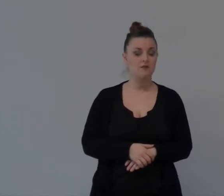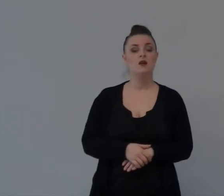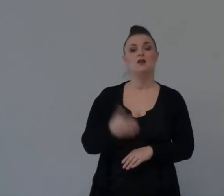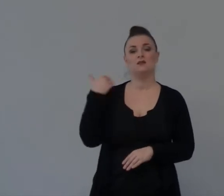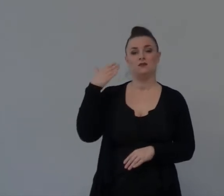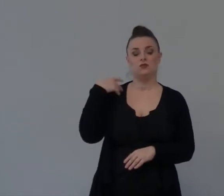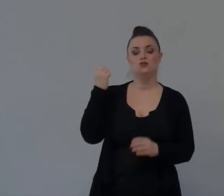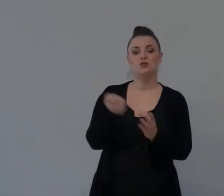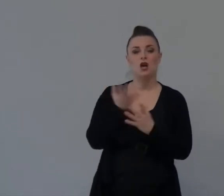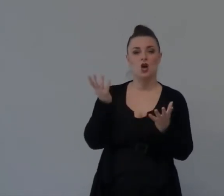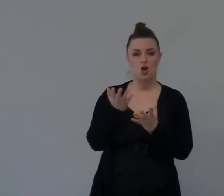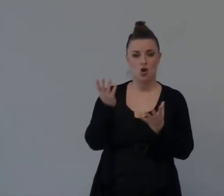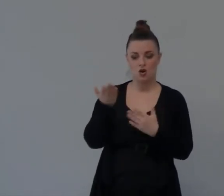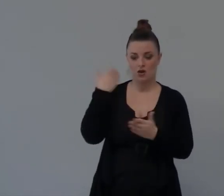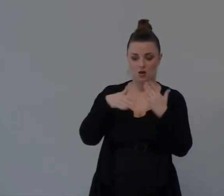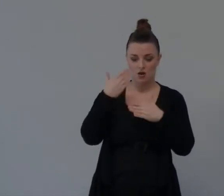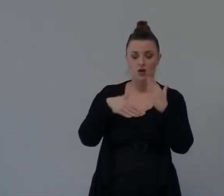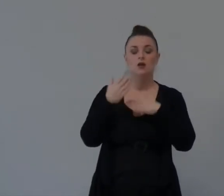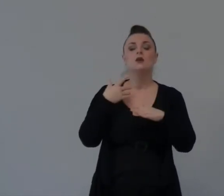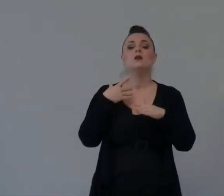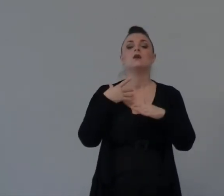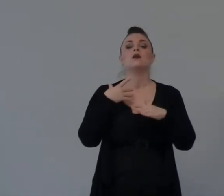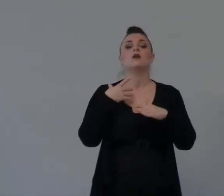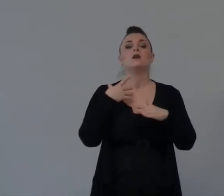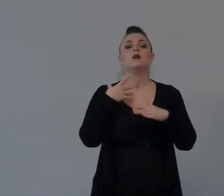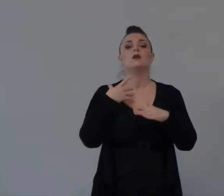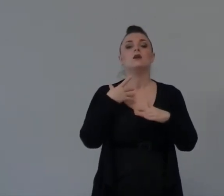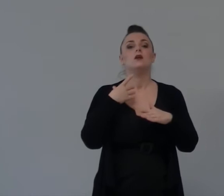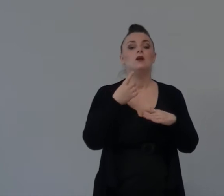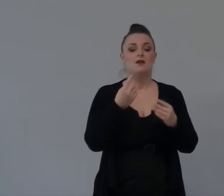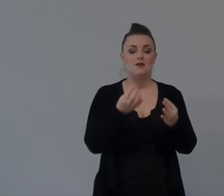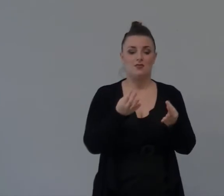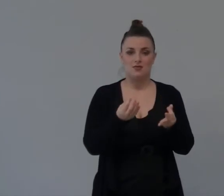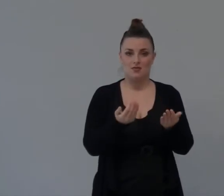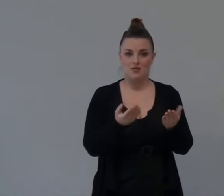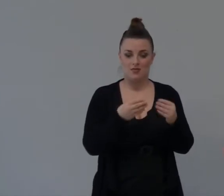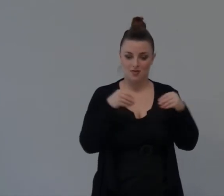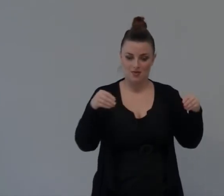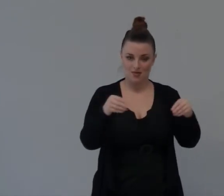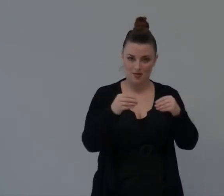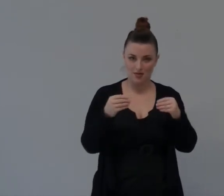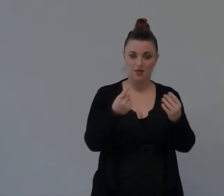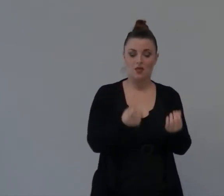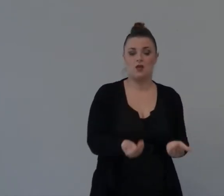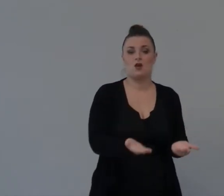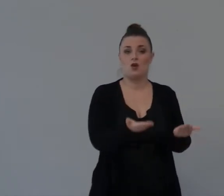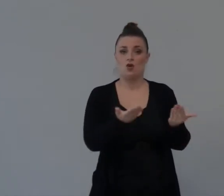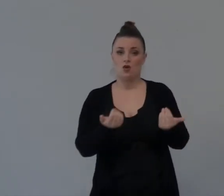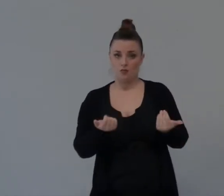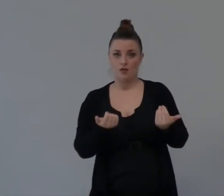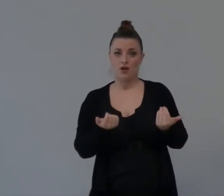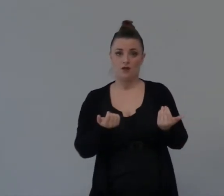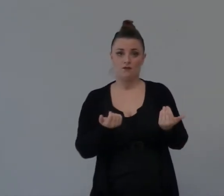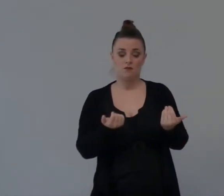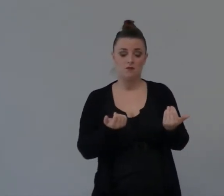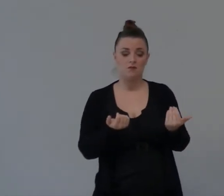Sposare La Muglia Del Parete Aveva Soprattutto Tutta la Nuova Spicaggi Per Lui